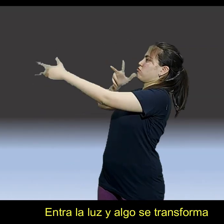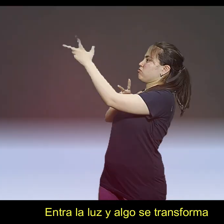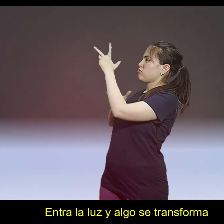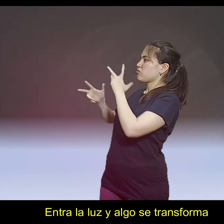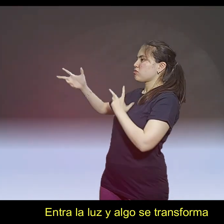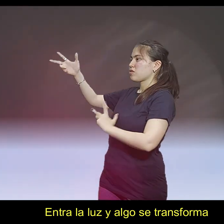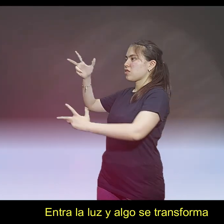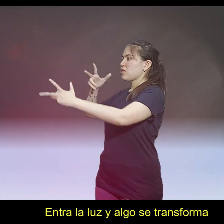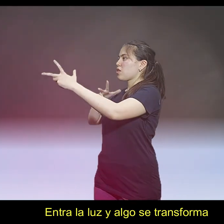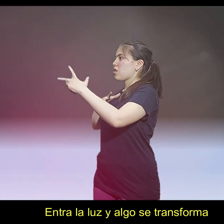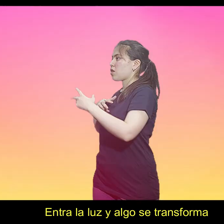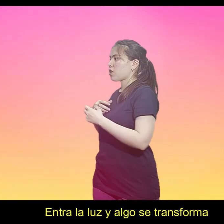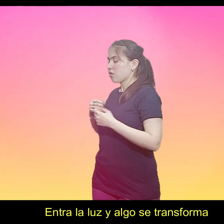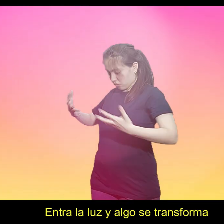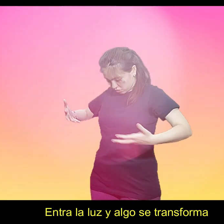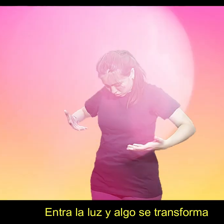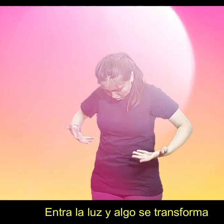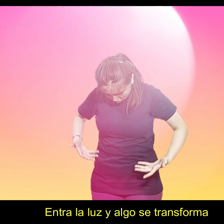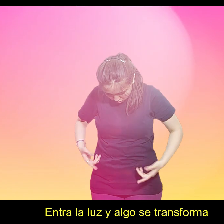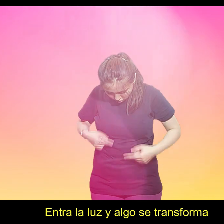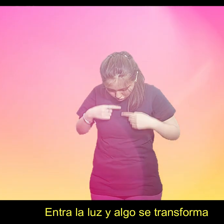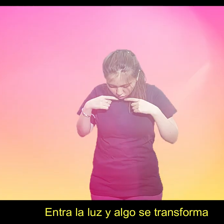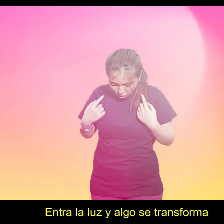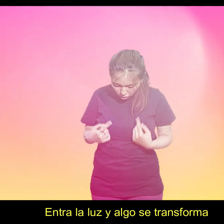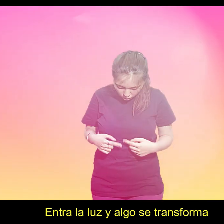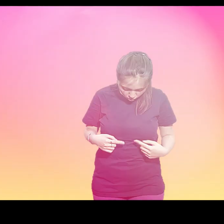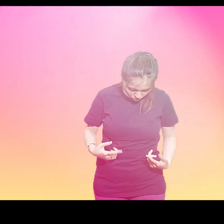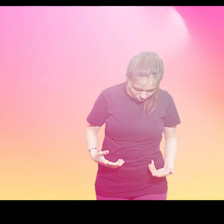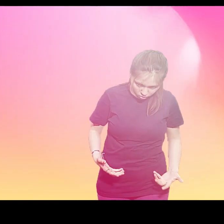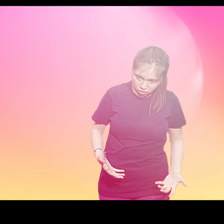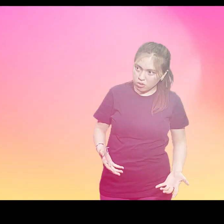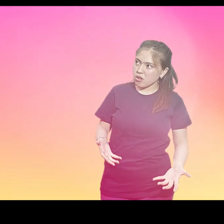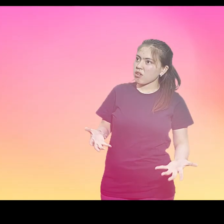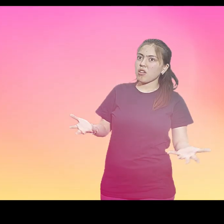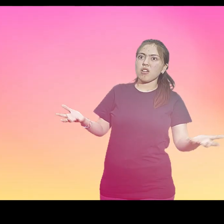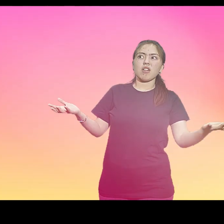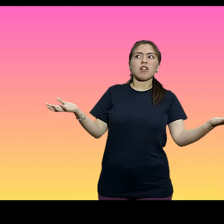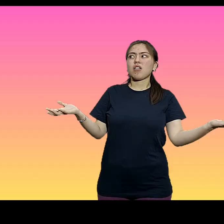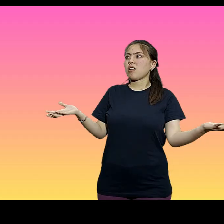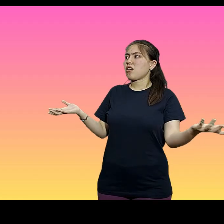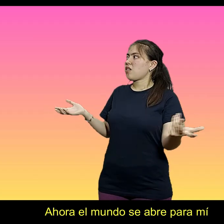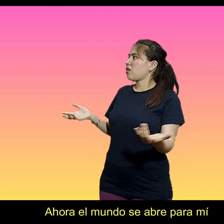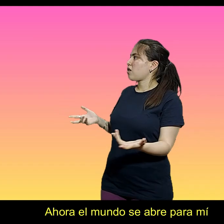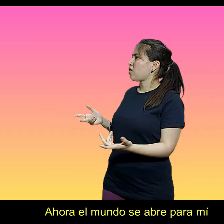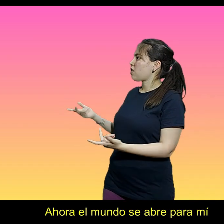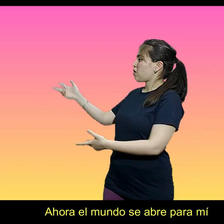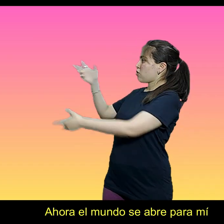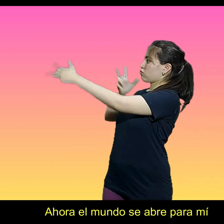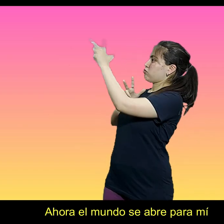Entra la luz y algo se transforma. Ahora el mundo se abre